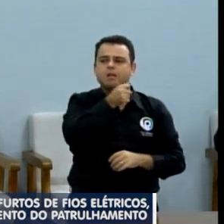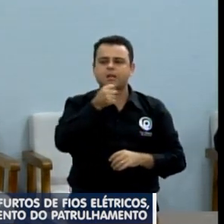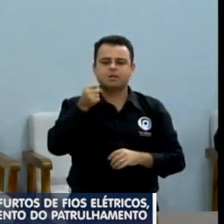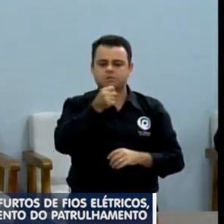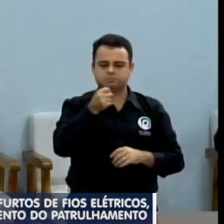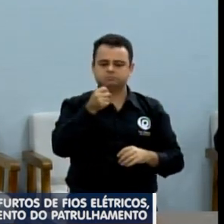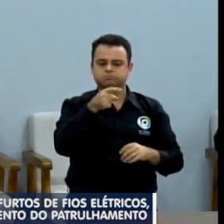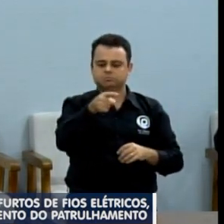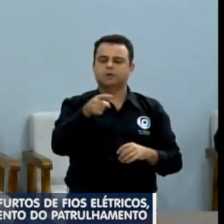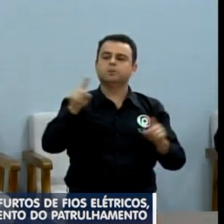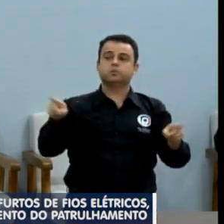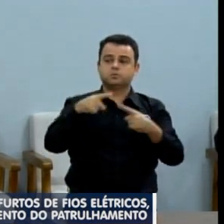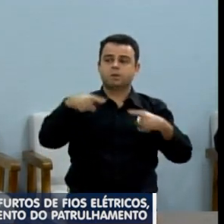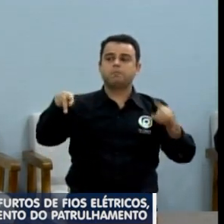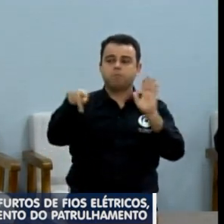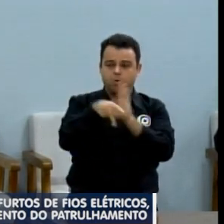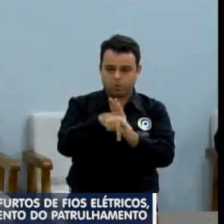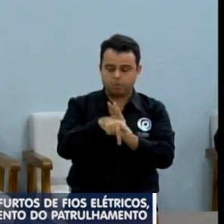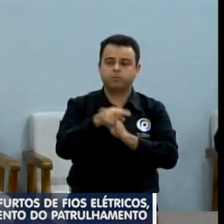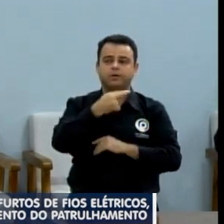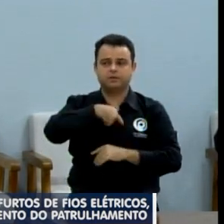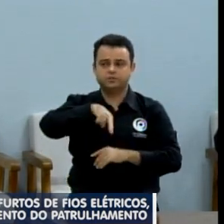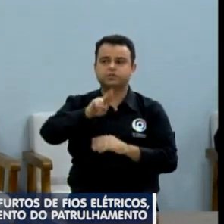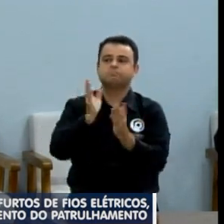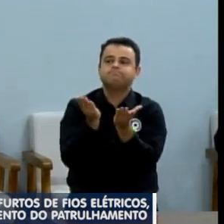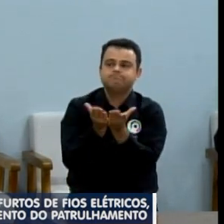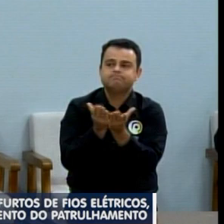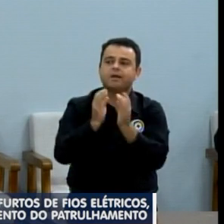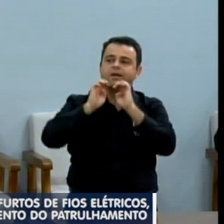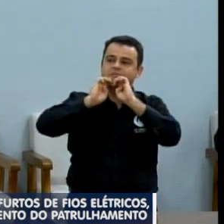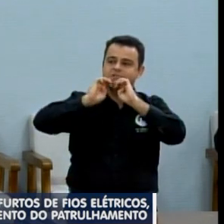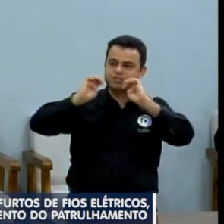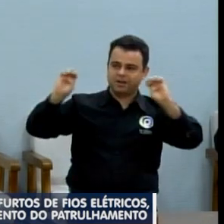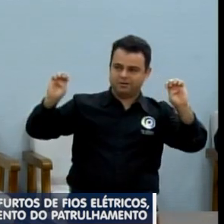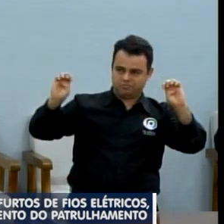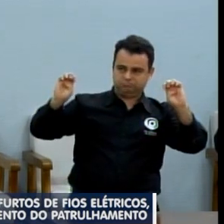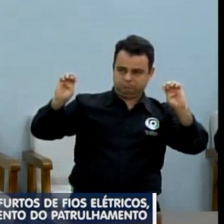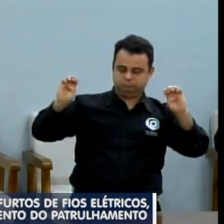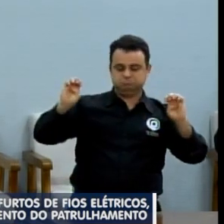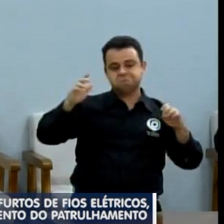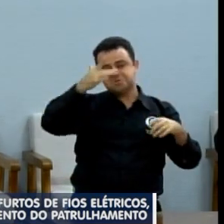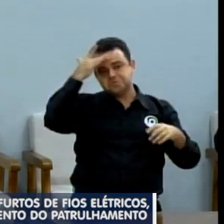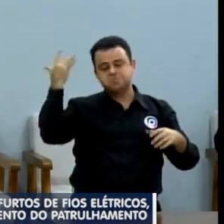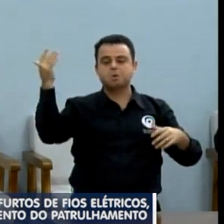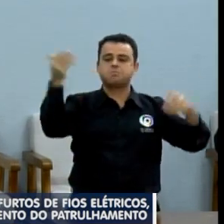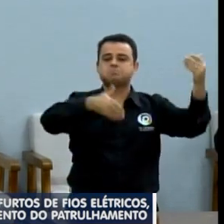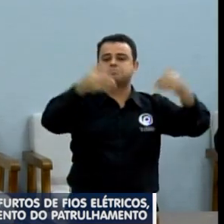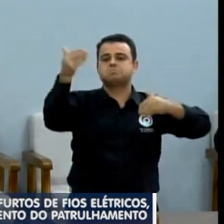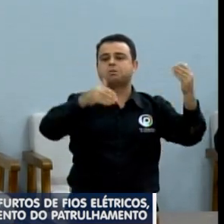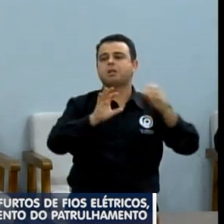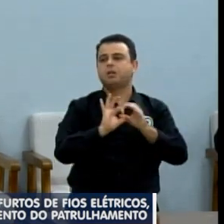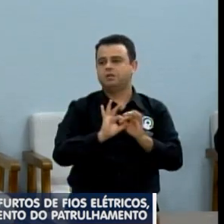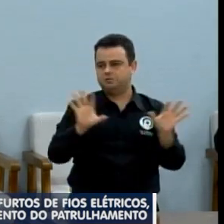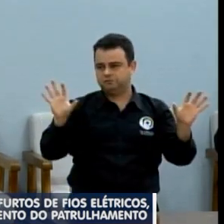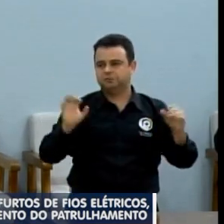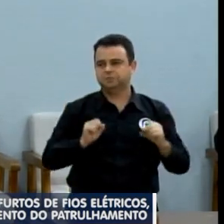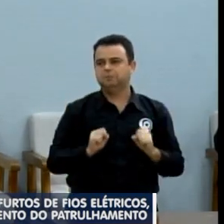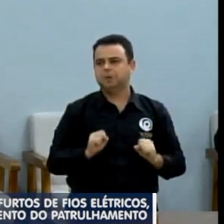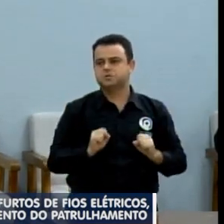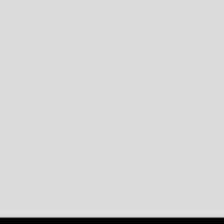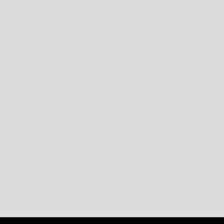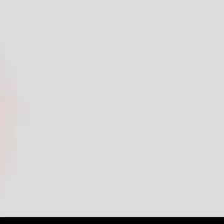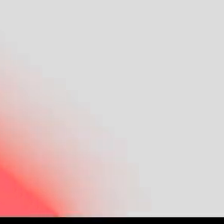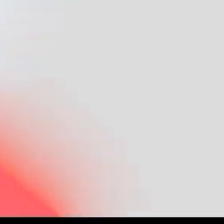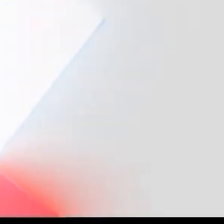cristãs, evangélicas, para que a população venha participar e venha glorificar o nome de Jesus. Muito obrigado,